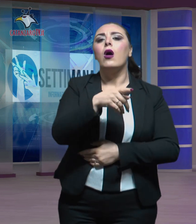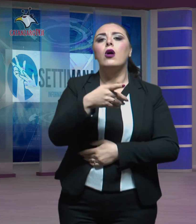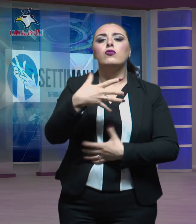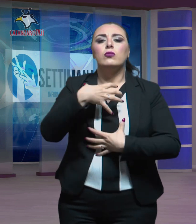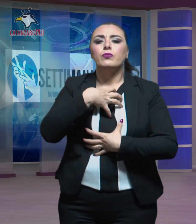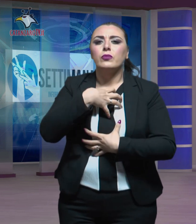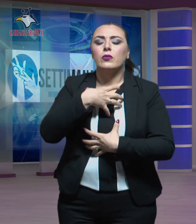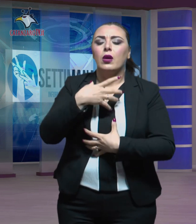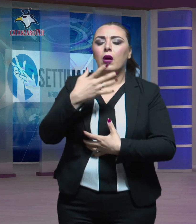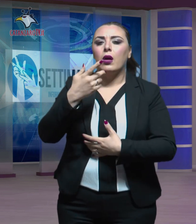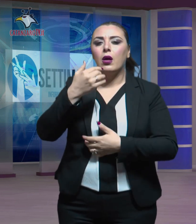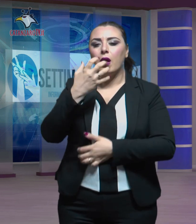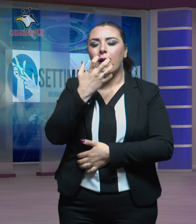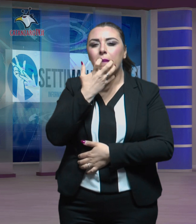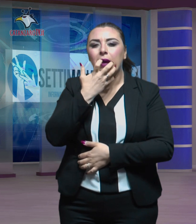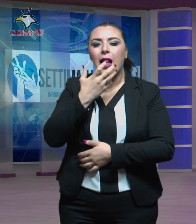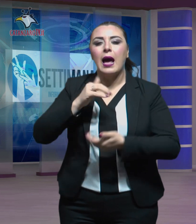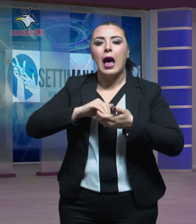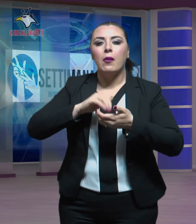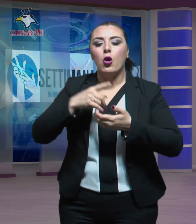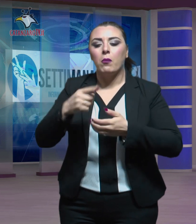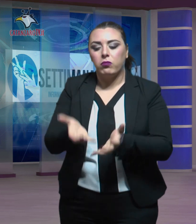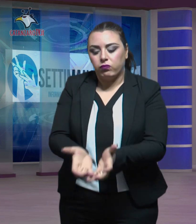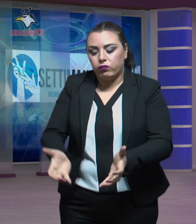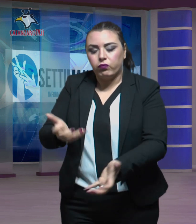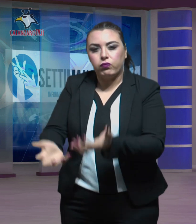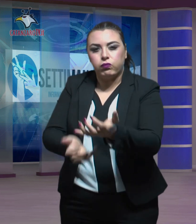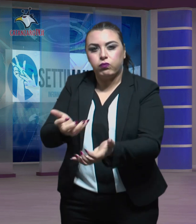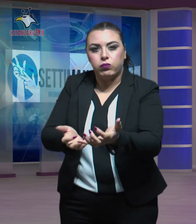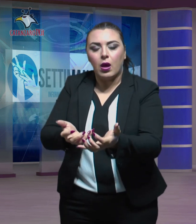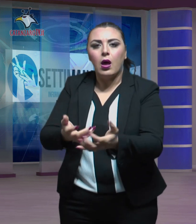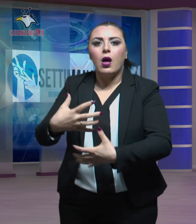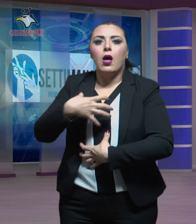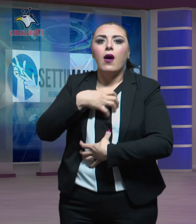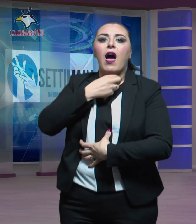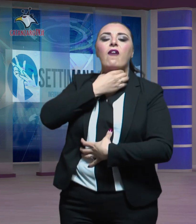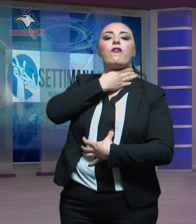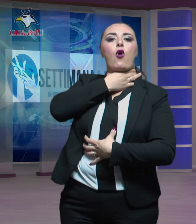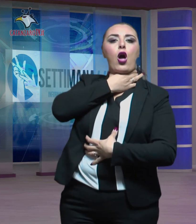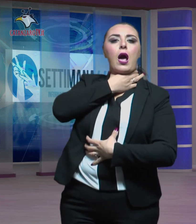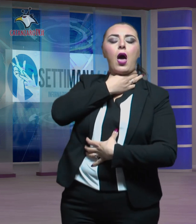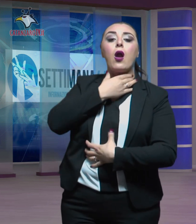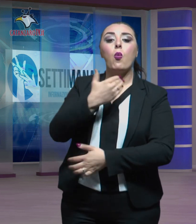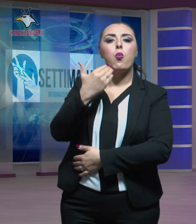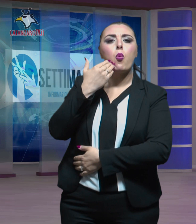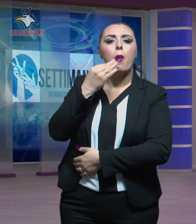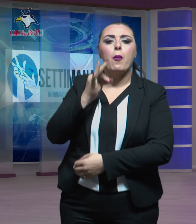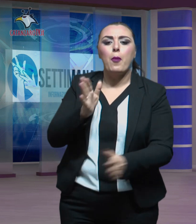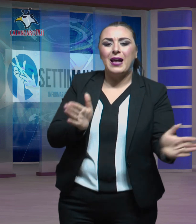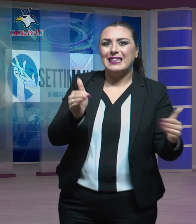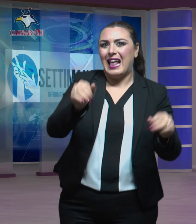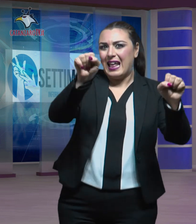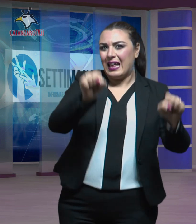monossido di carbonio sprigionatosi da un bracere. L'uomo impegnato in piccoli